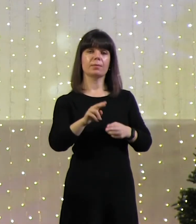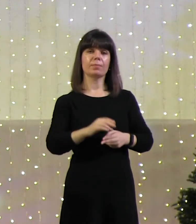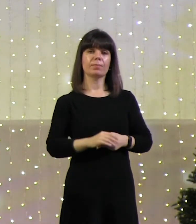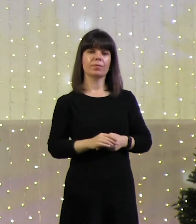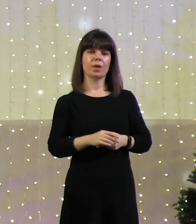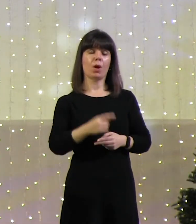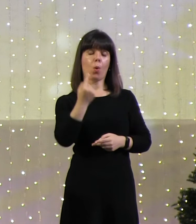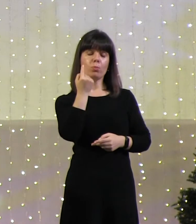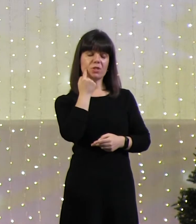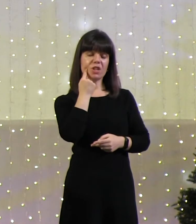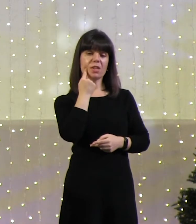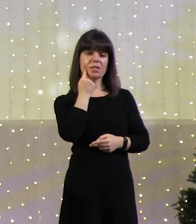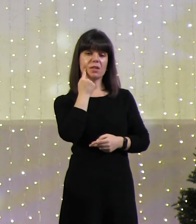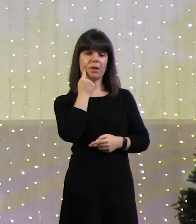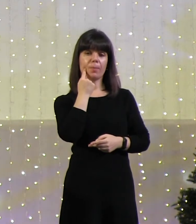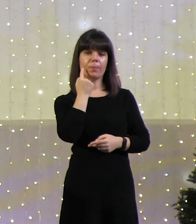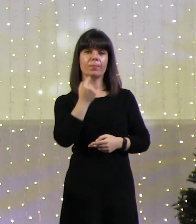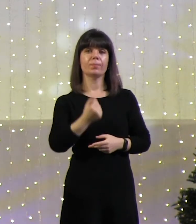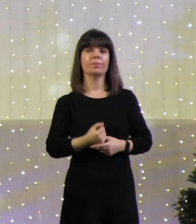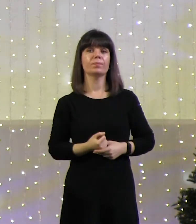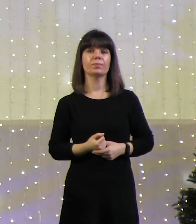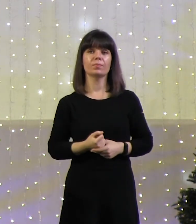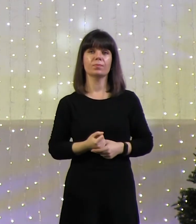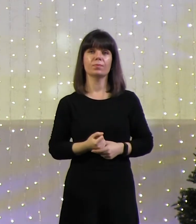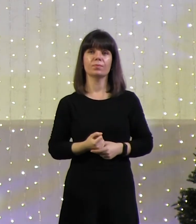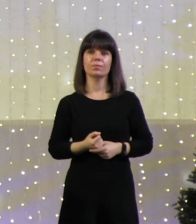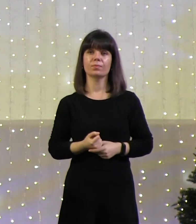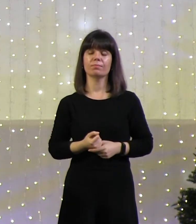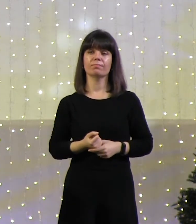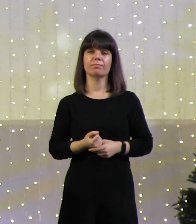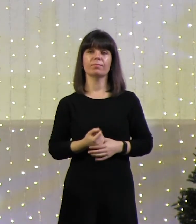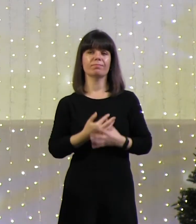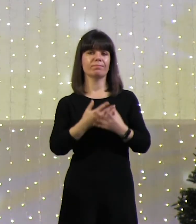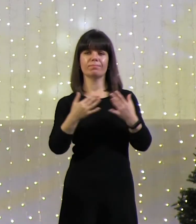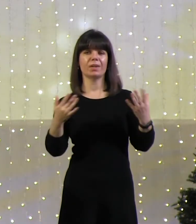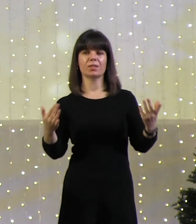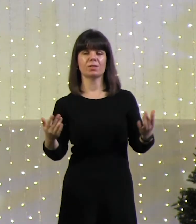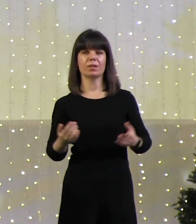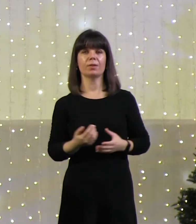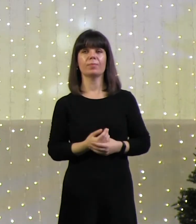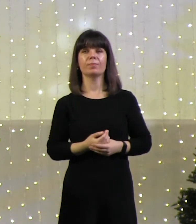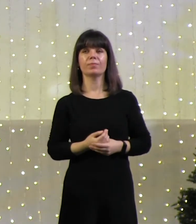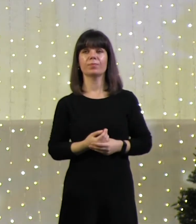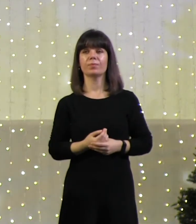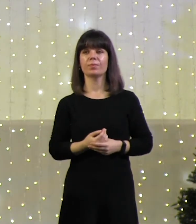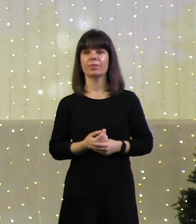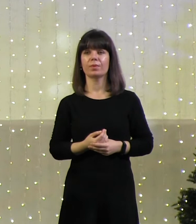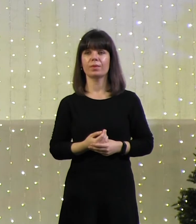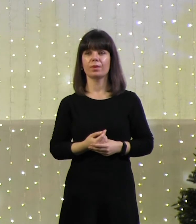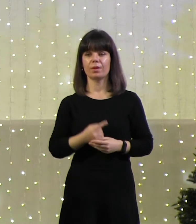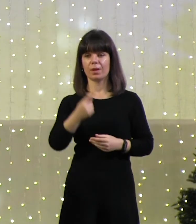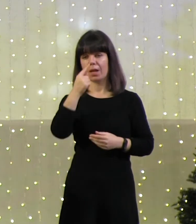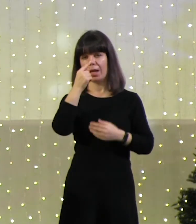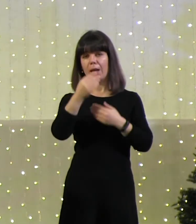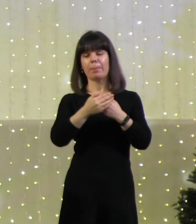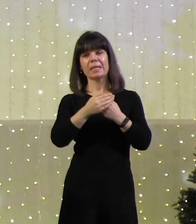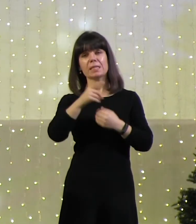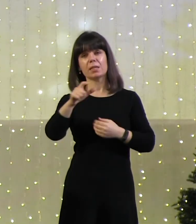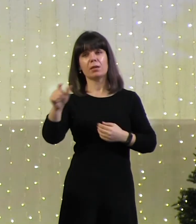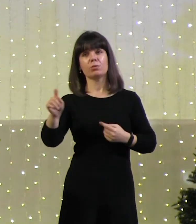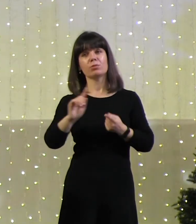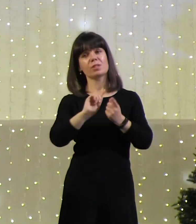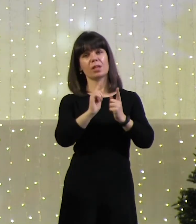обижаться и тому подобное. Близкие люди становятся далекими,